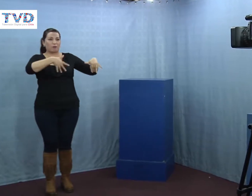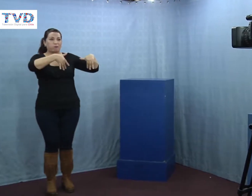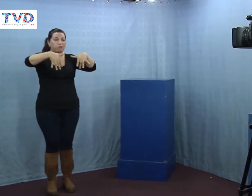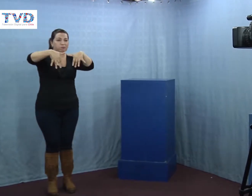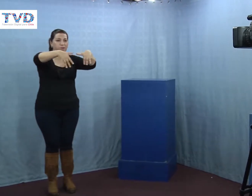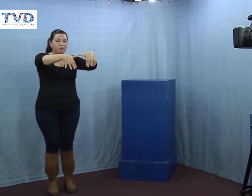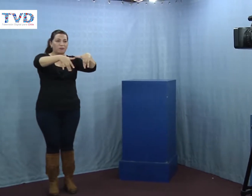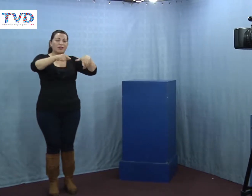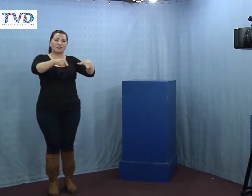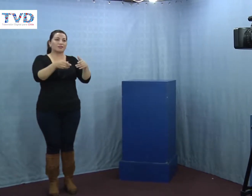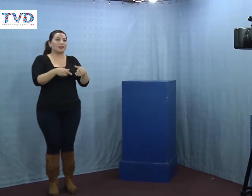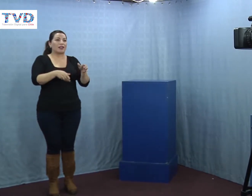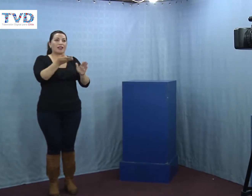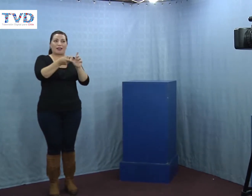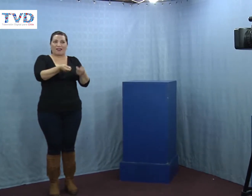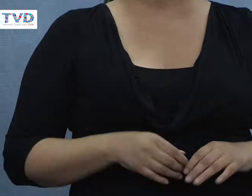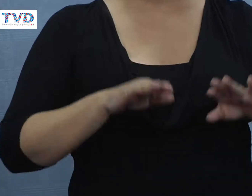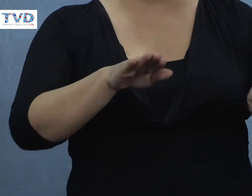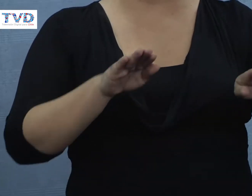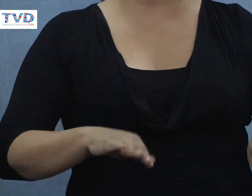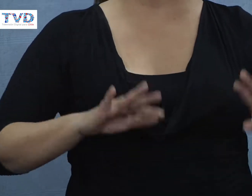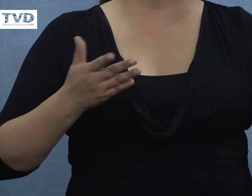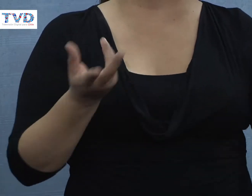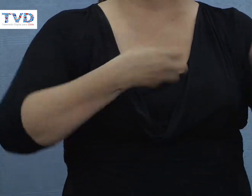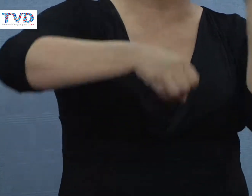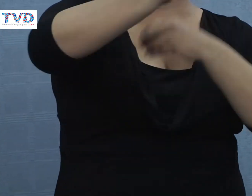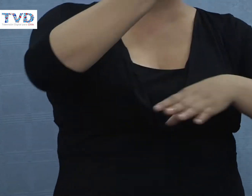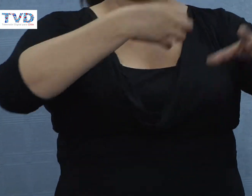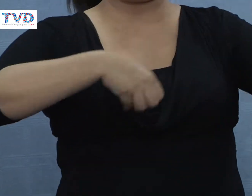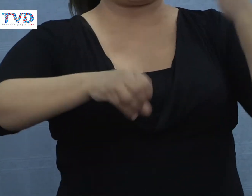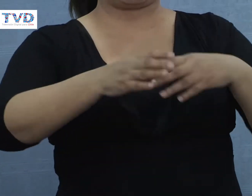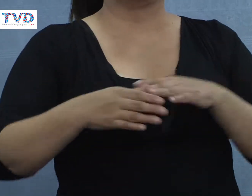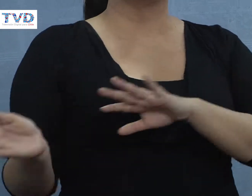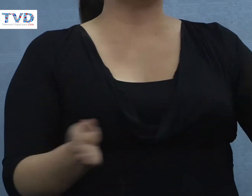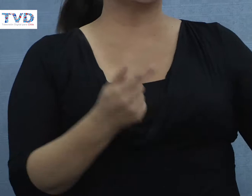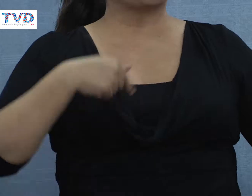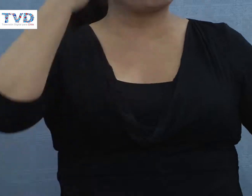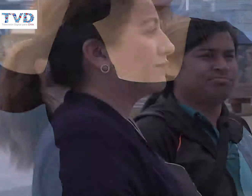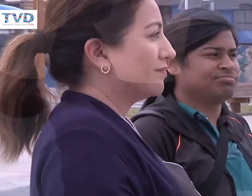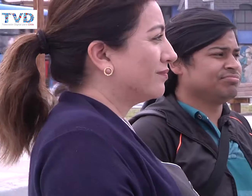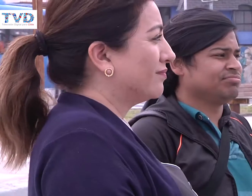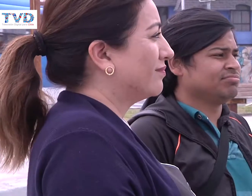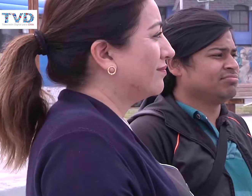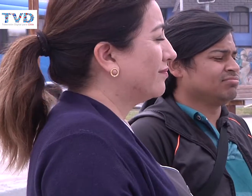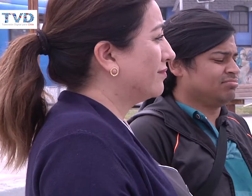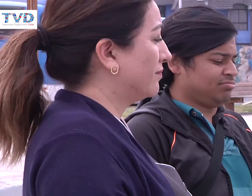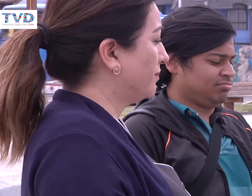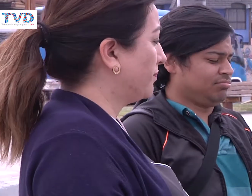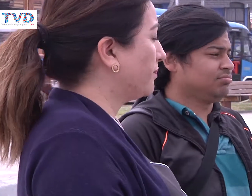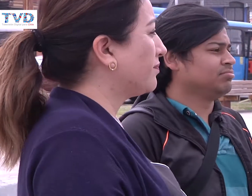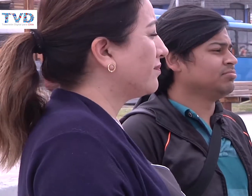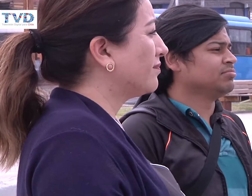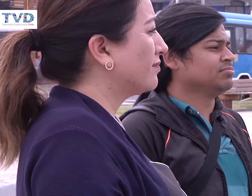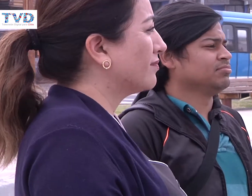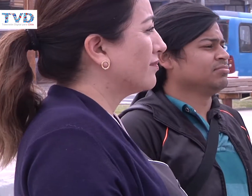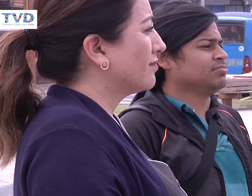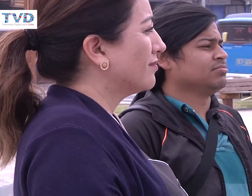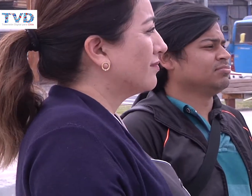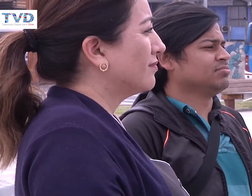Para ella, sus manos son el puente entre quienes pueden oír y los que no. Cree también que como país y ciudad aún estamos en pañales en